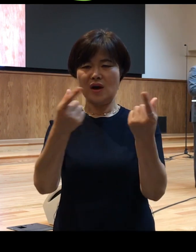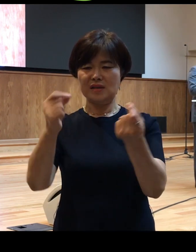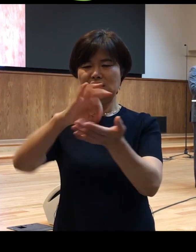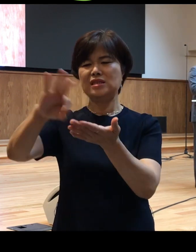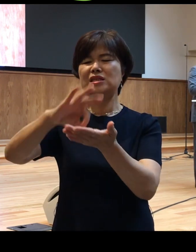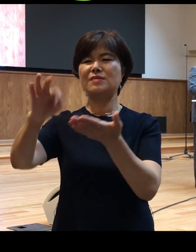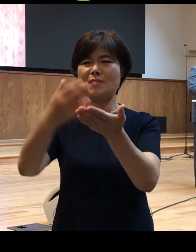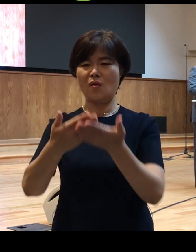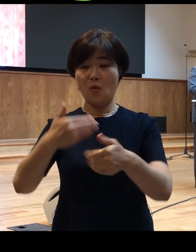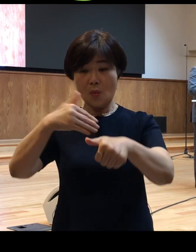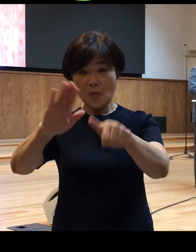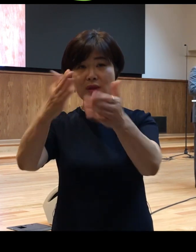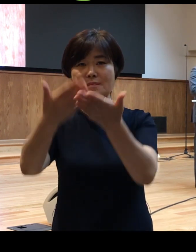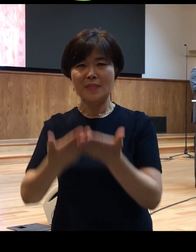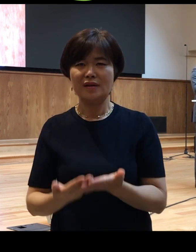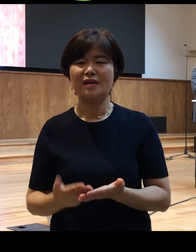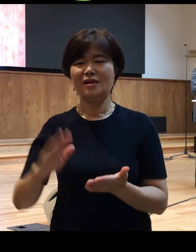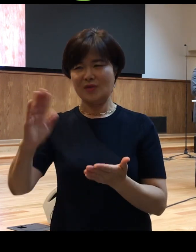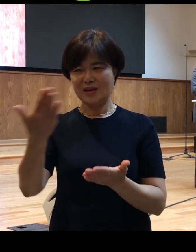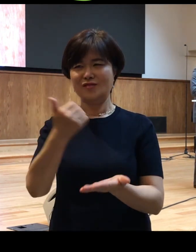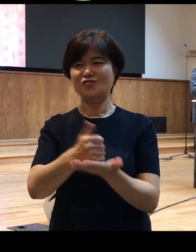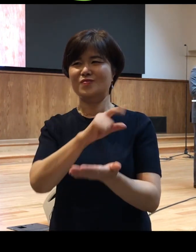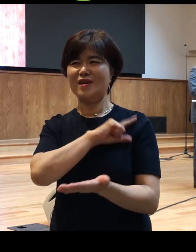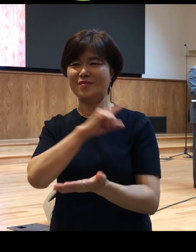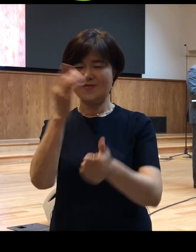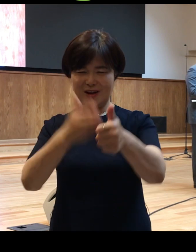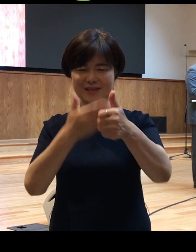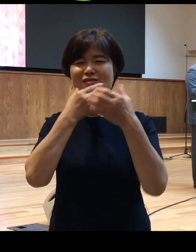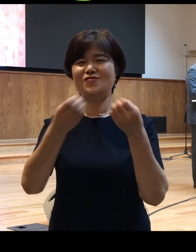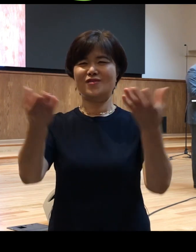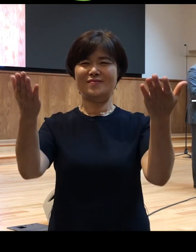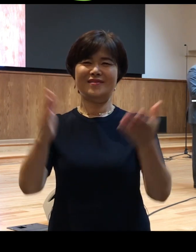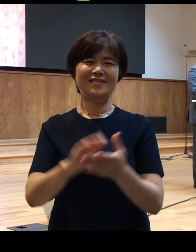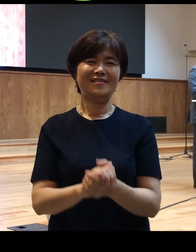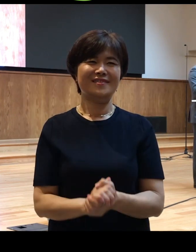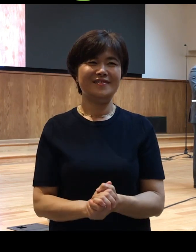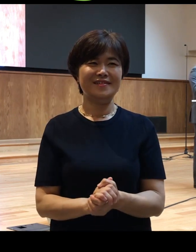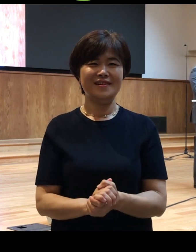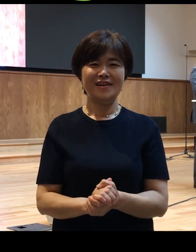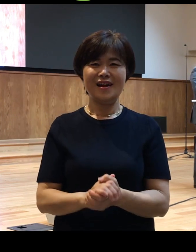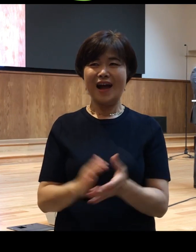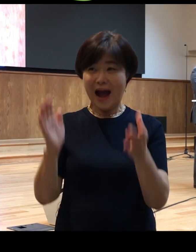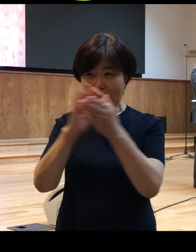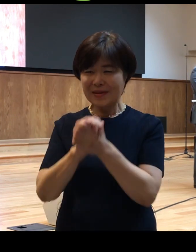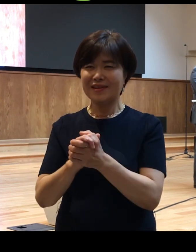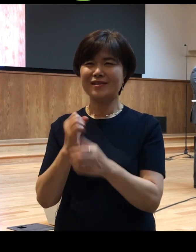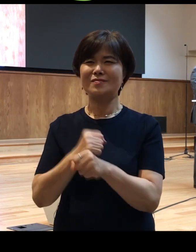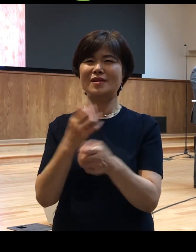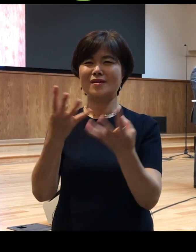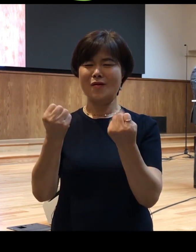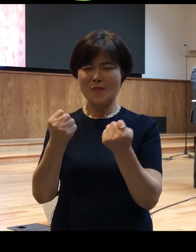보내심받으실 수 있기를 주님의 이름으로 간절히 추건합니다 아멘 하셨지만 이게 얼마나 무서운 말인지 몰라요